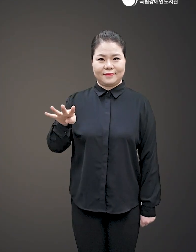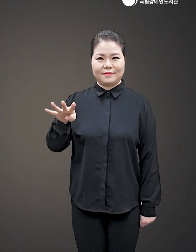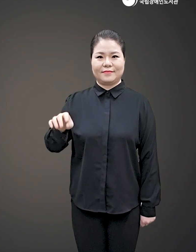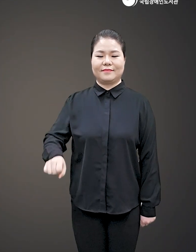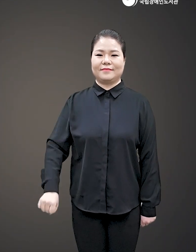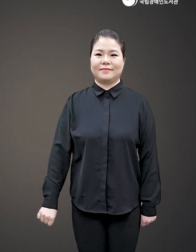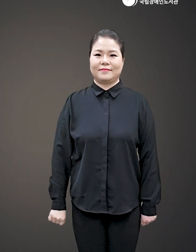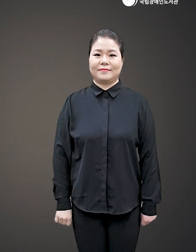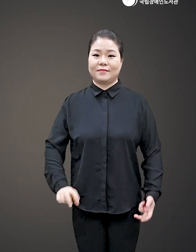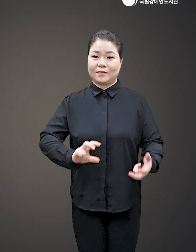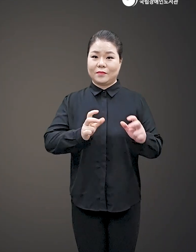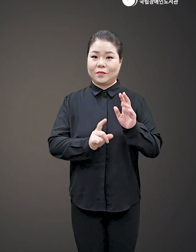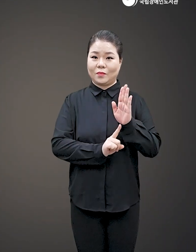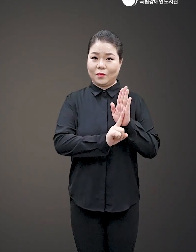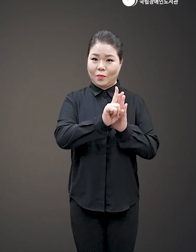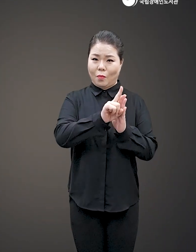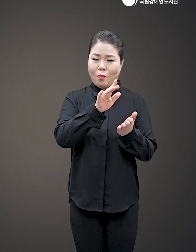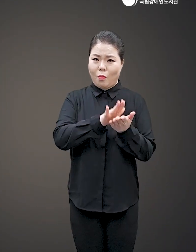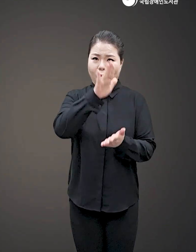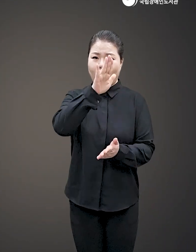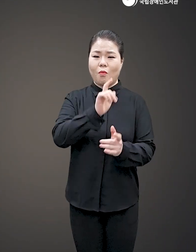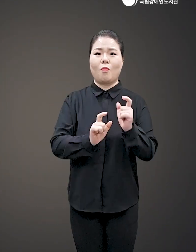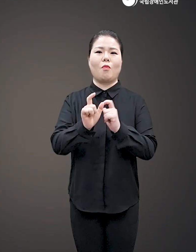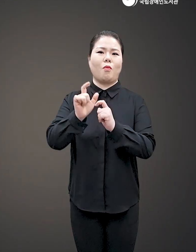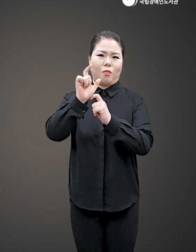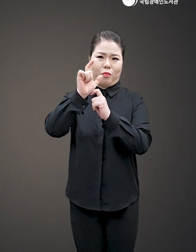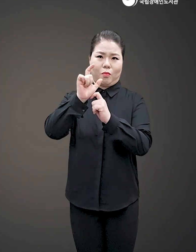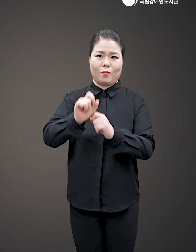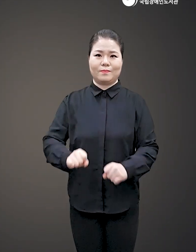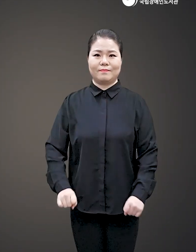점점 뜨거워지는 지구 온도